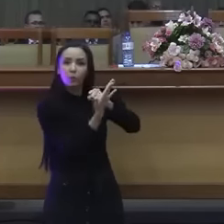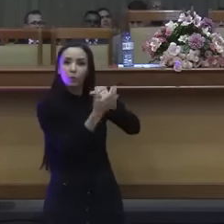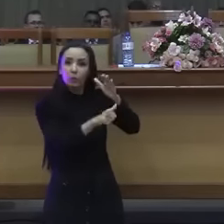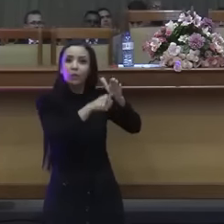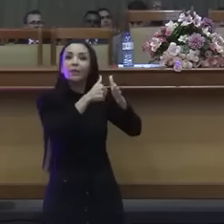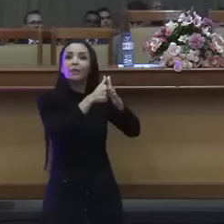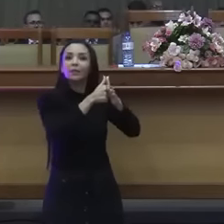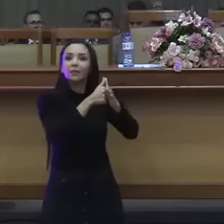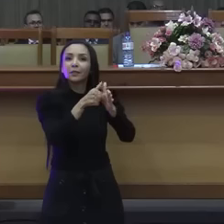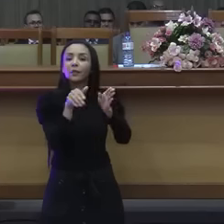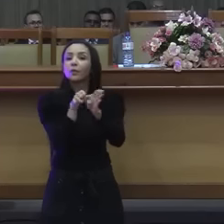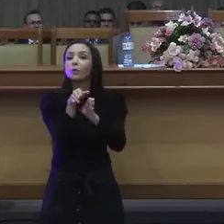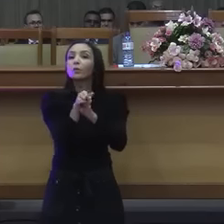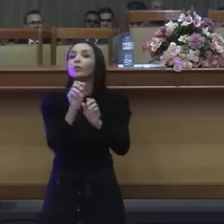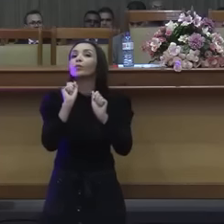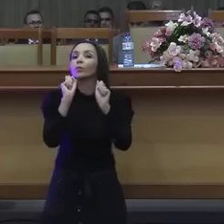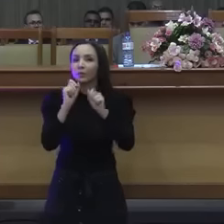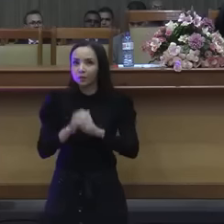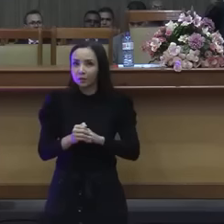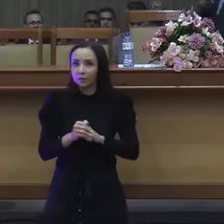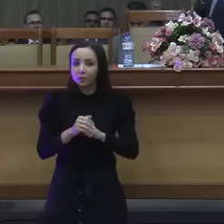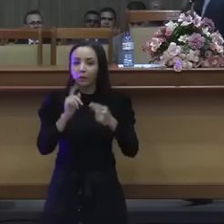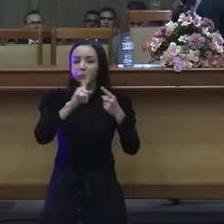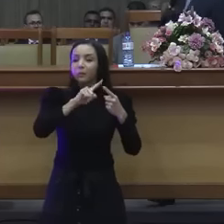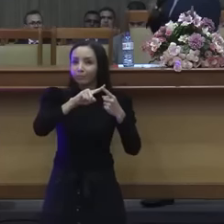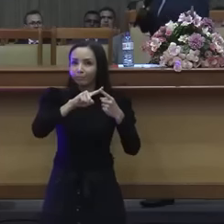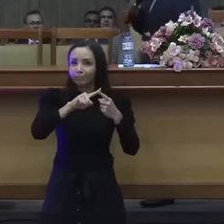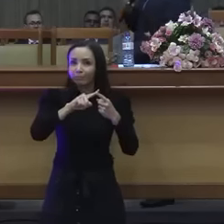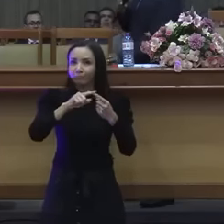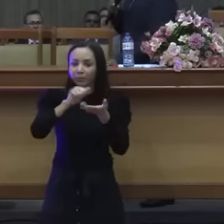primeira medida para não pegar a Covid? Lava a mão.